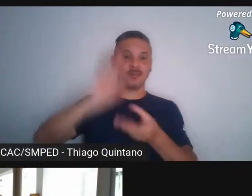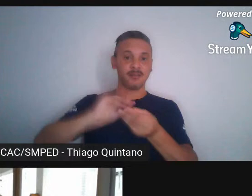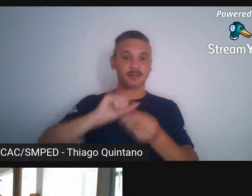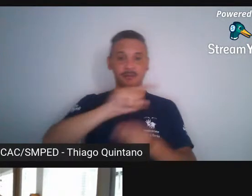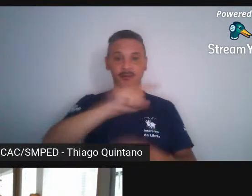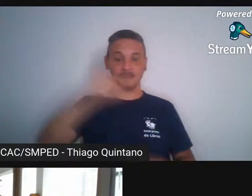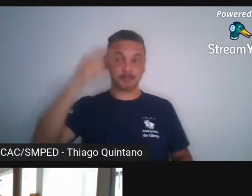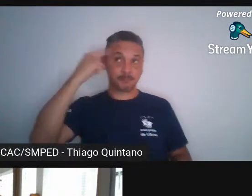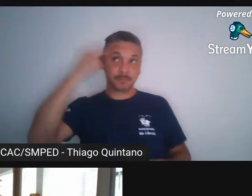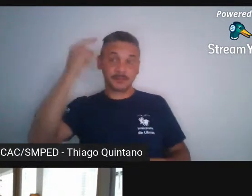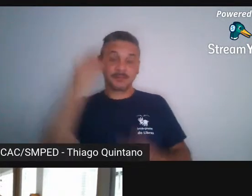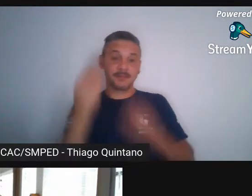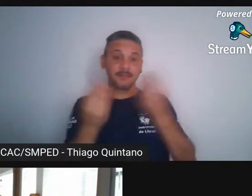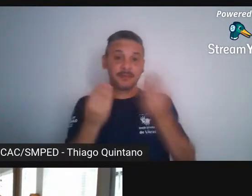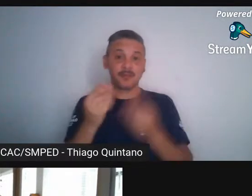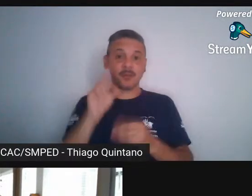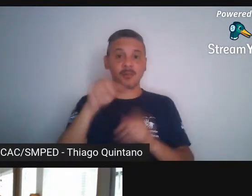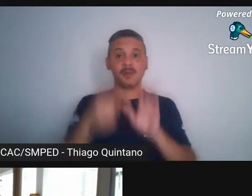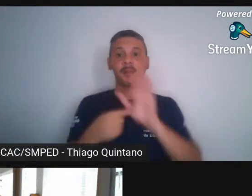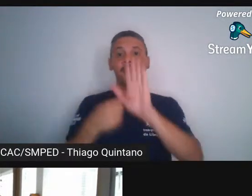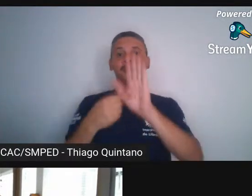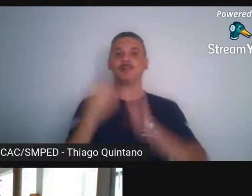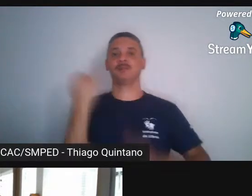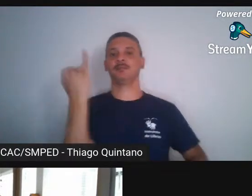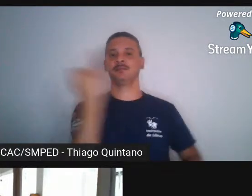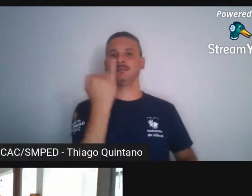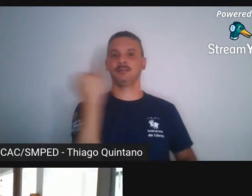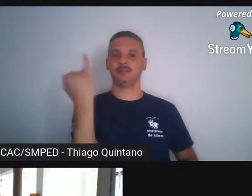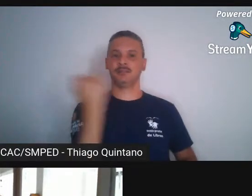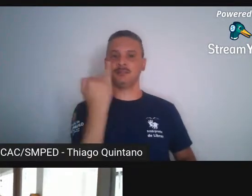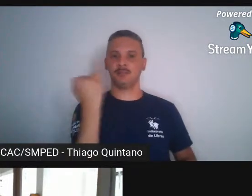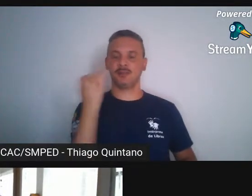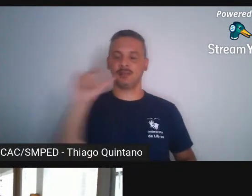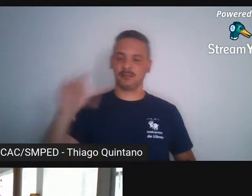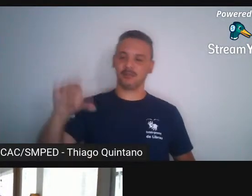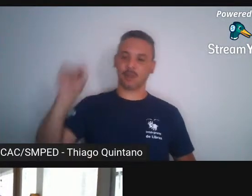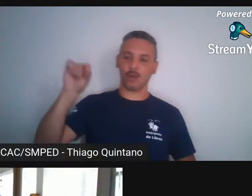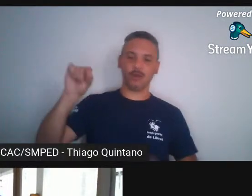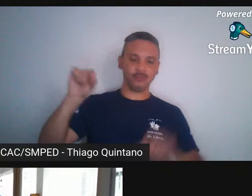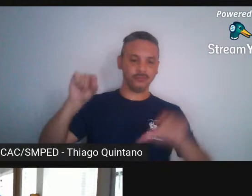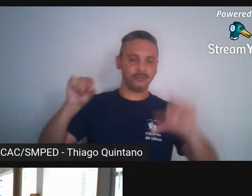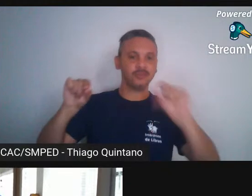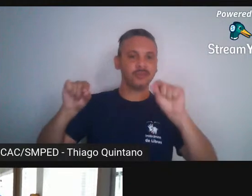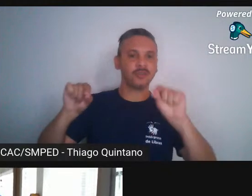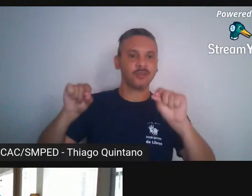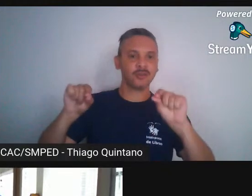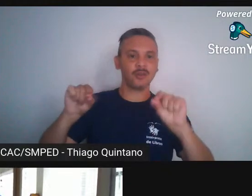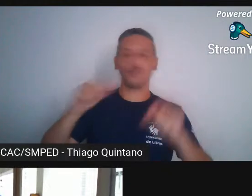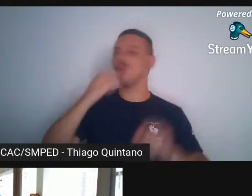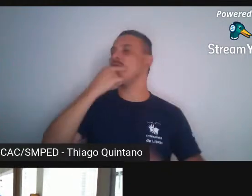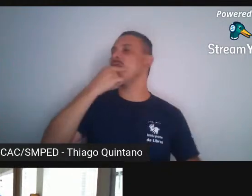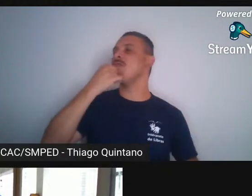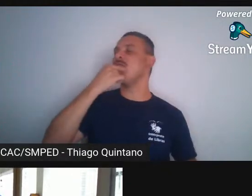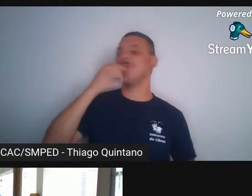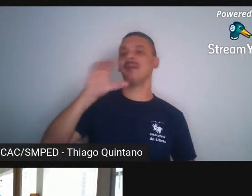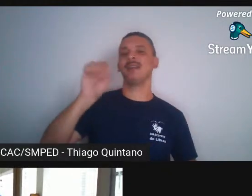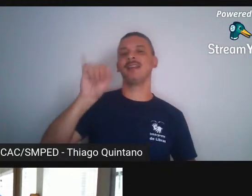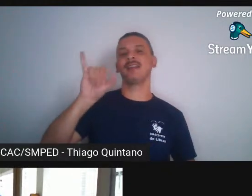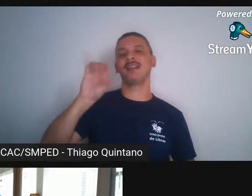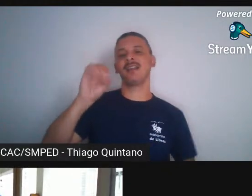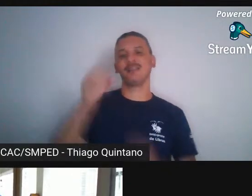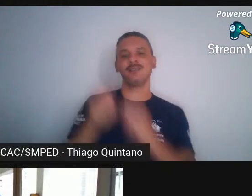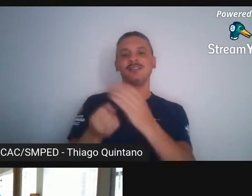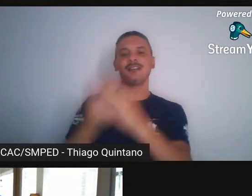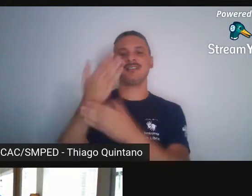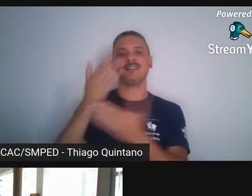e para mostrar a importância da escolha do Caio em fazer o livro. Em